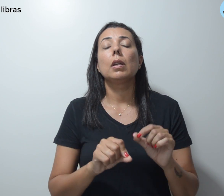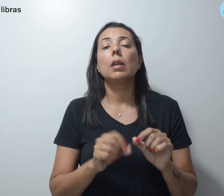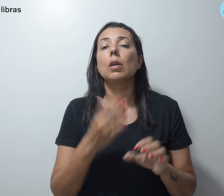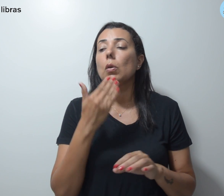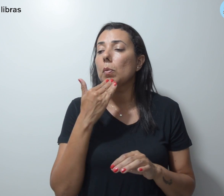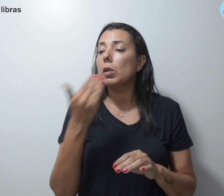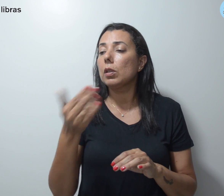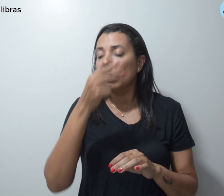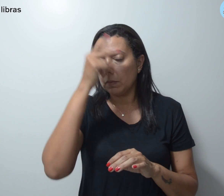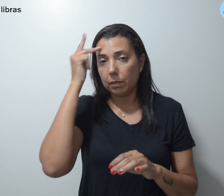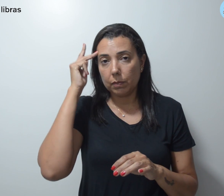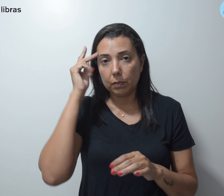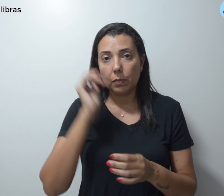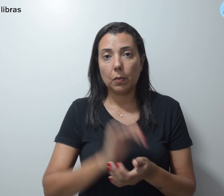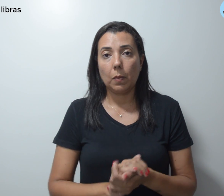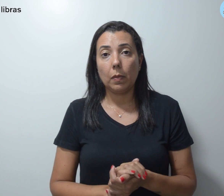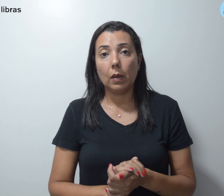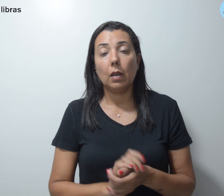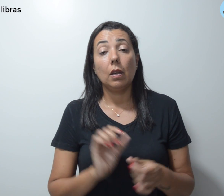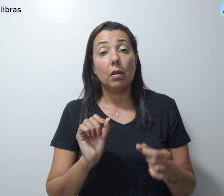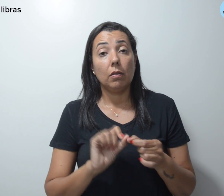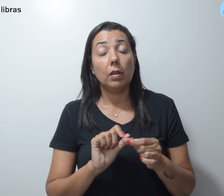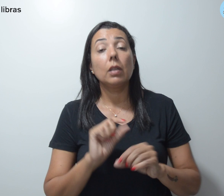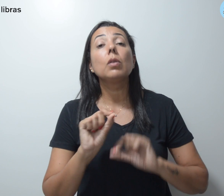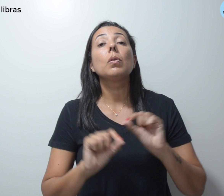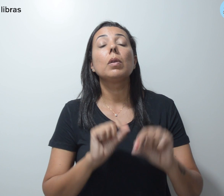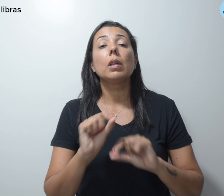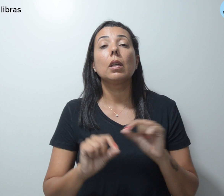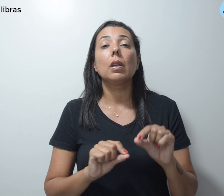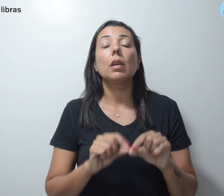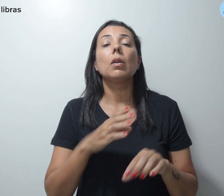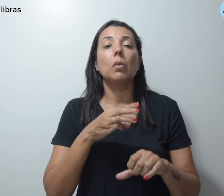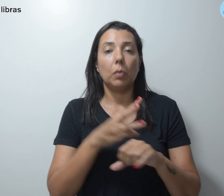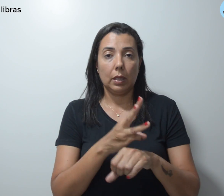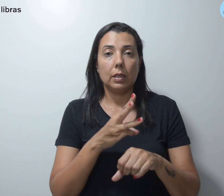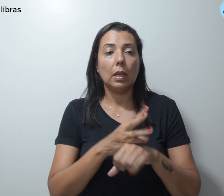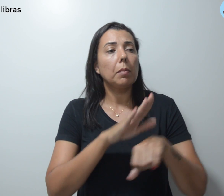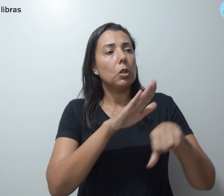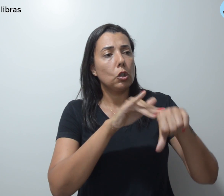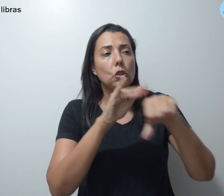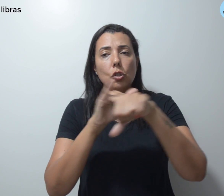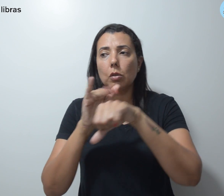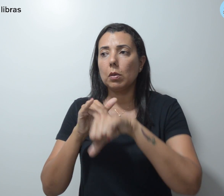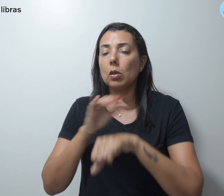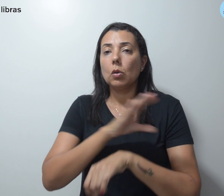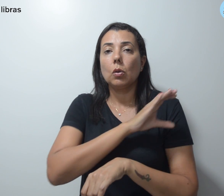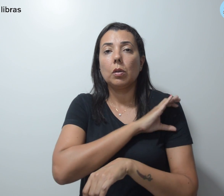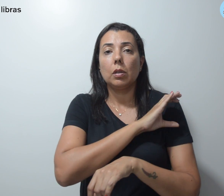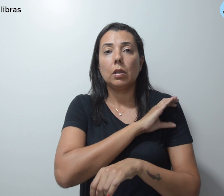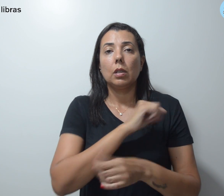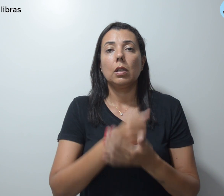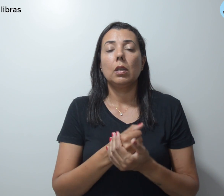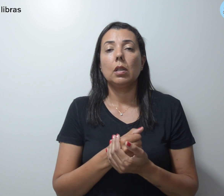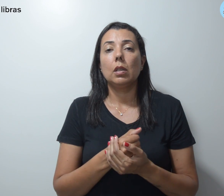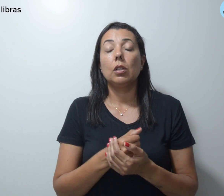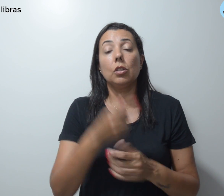do credor. Ela será feita pelo WhatsApp, pela coordenadoria de conciliação de